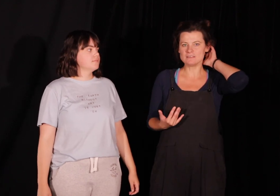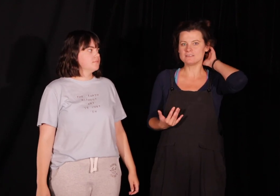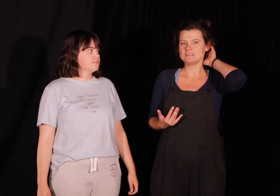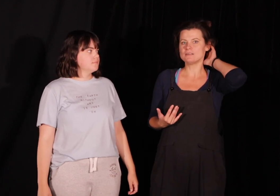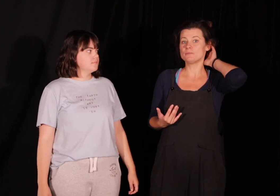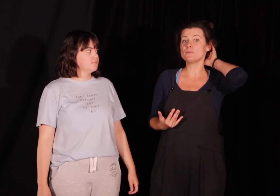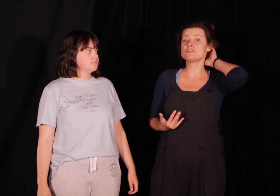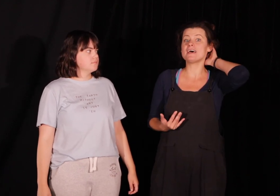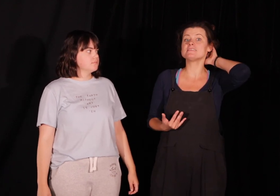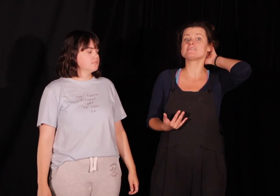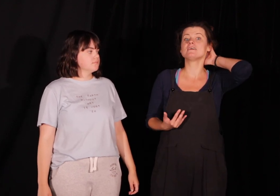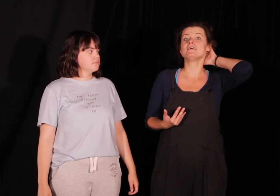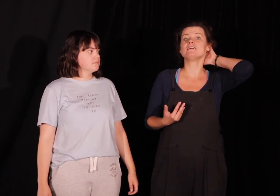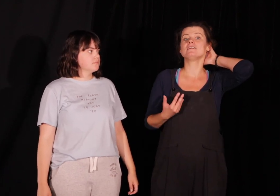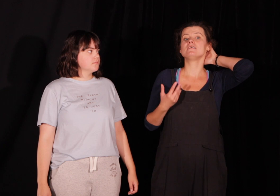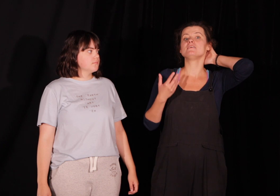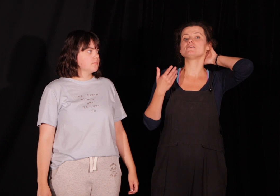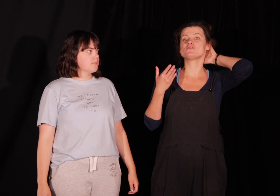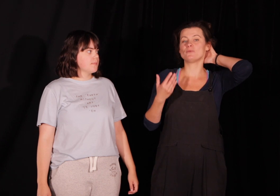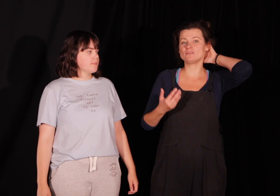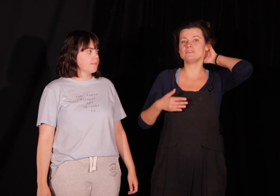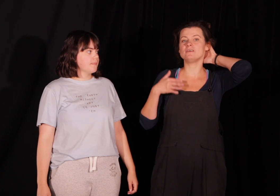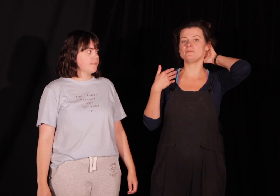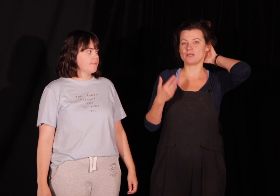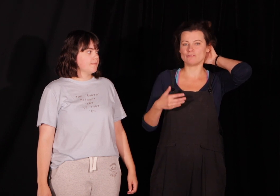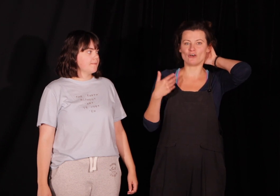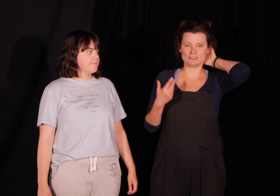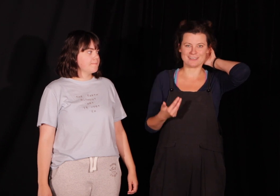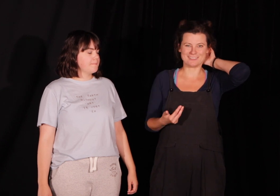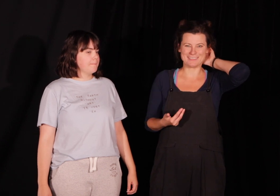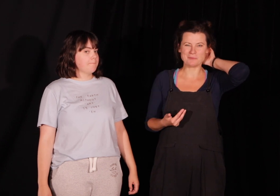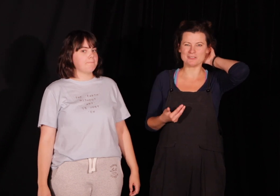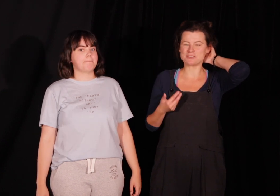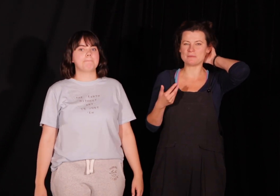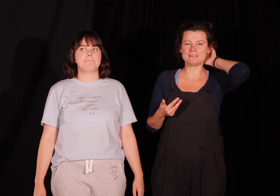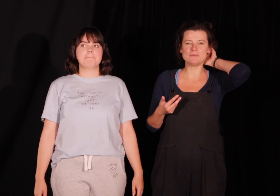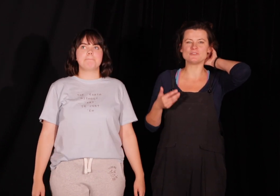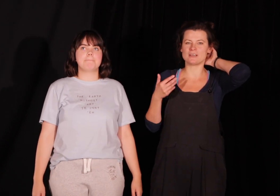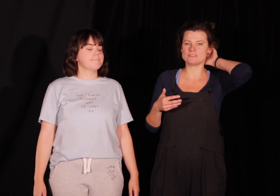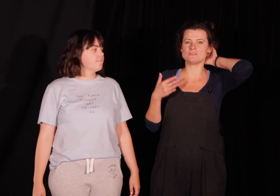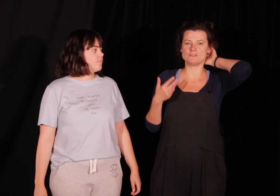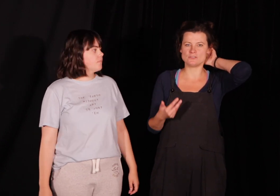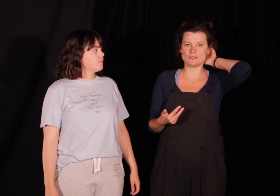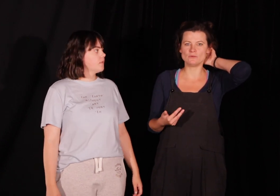poprzez swobodny, miarowy oddech. Tak, pamiętamy przy każdym z tych ćwiczeń